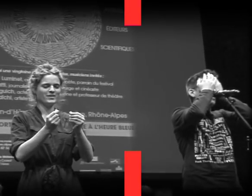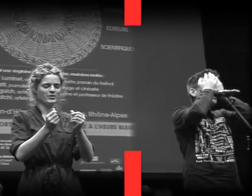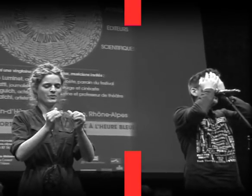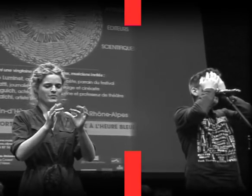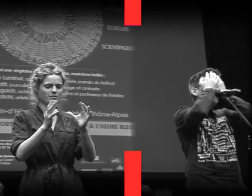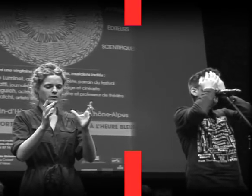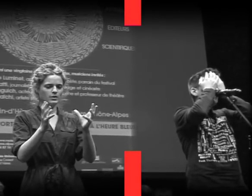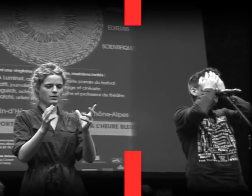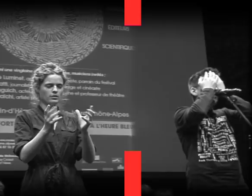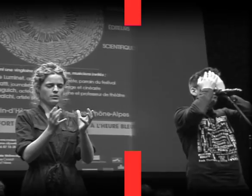Je n'ai pas vu le monde.